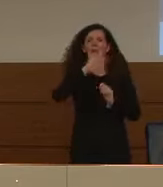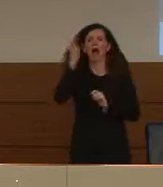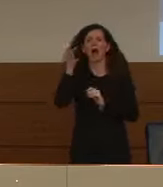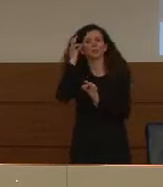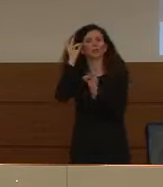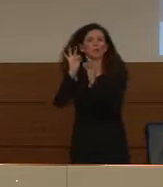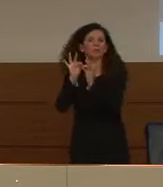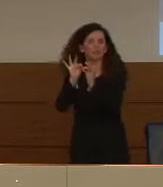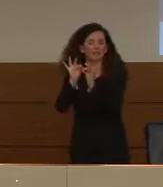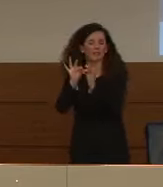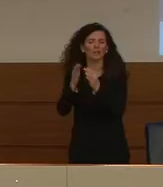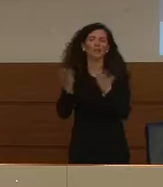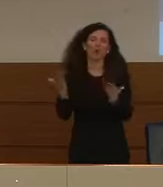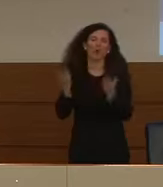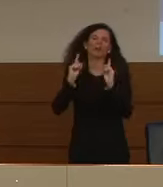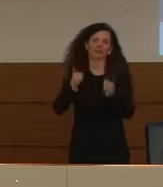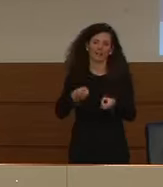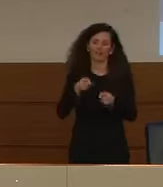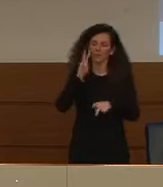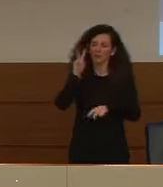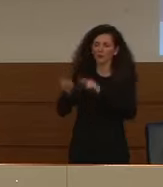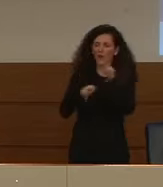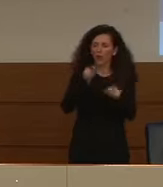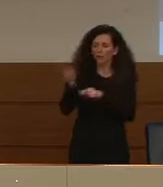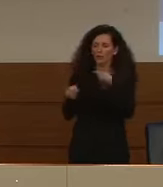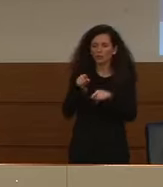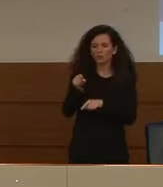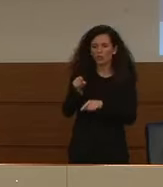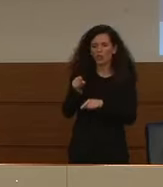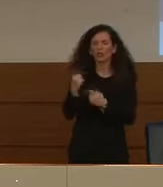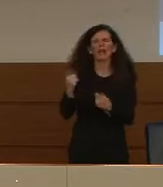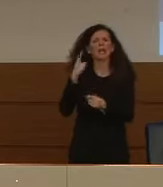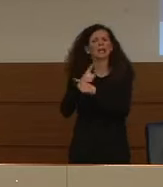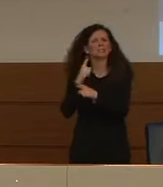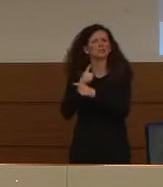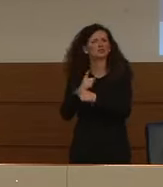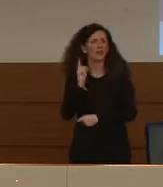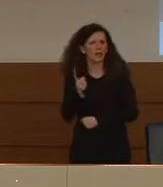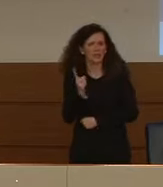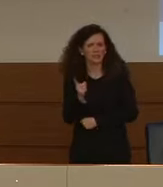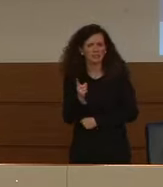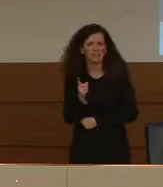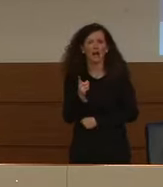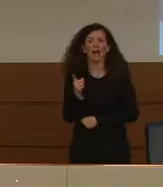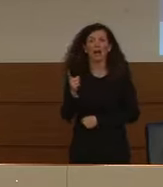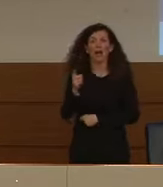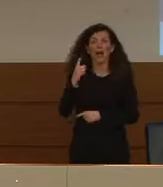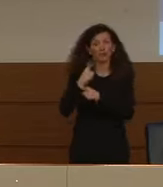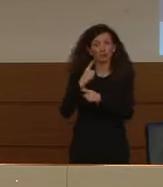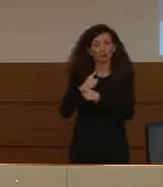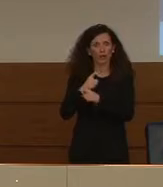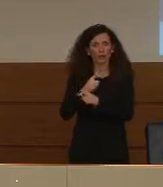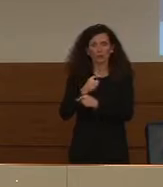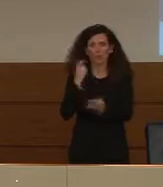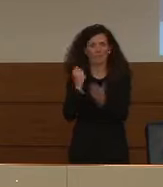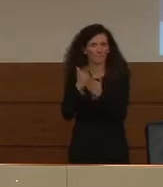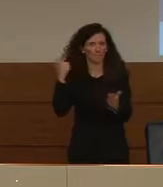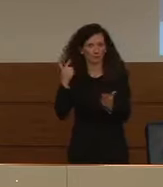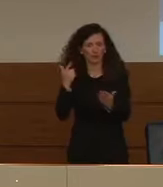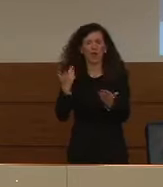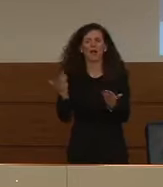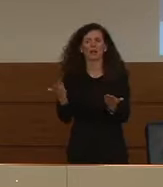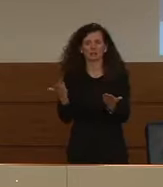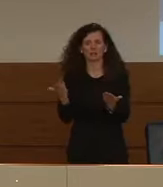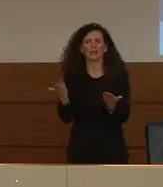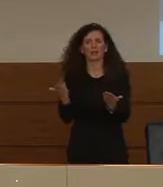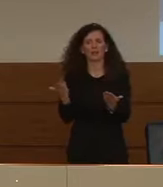verranno valutate di volta in volta l'esigenza e qualora sia prioritaria l'esigenza che abbiamo